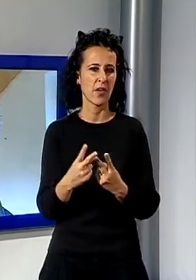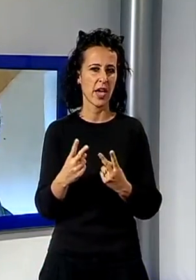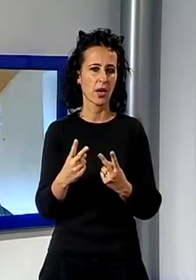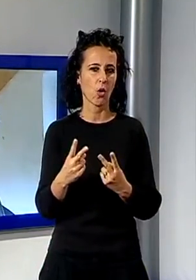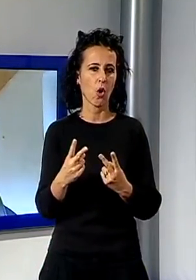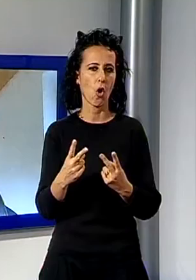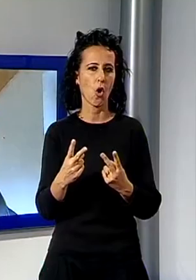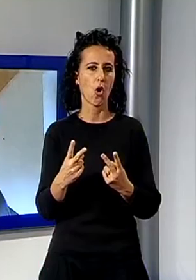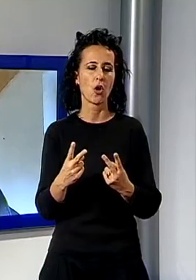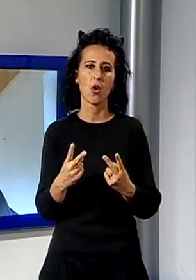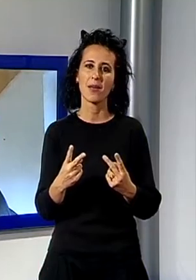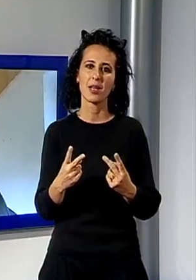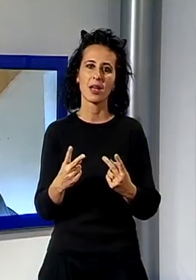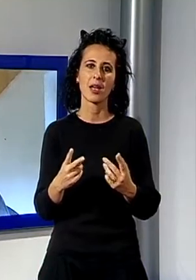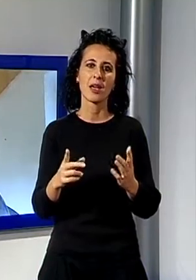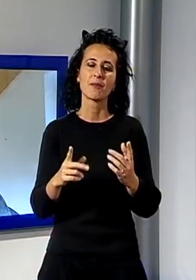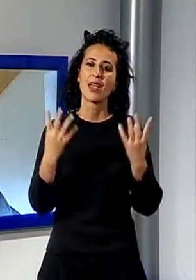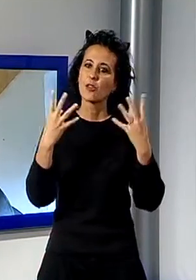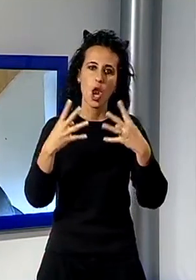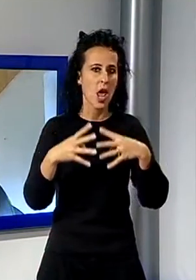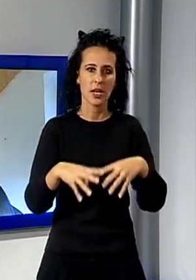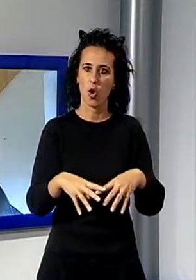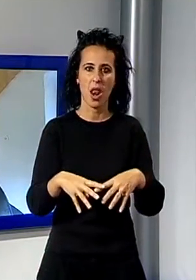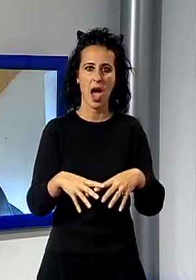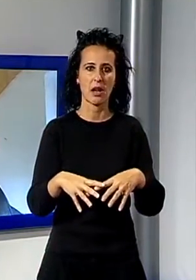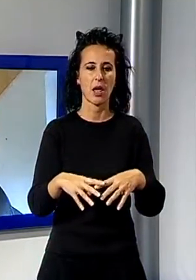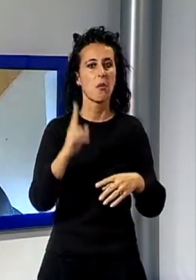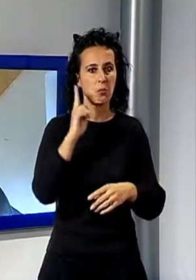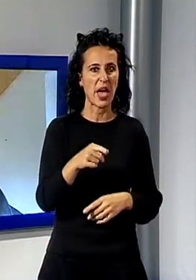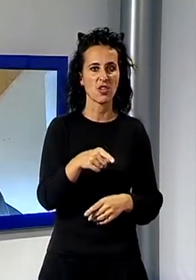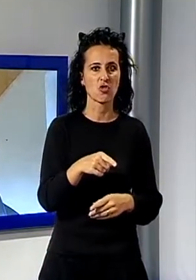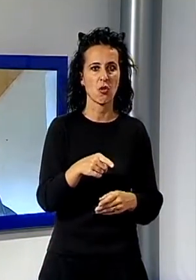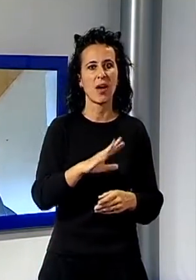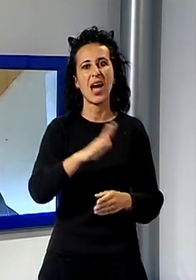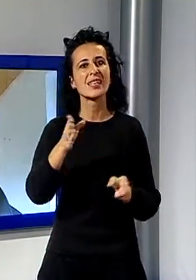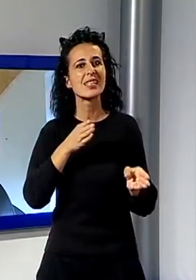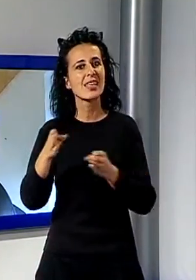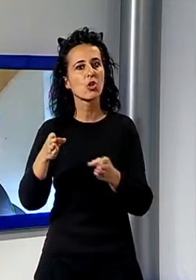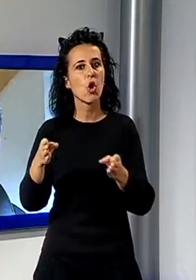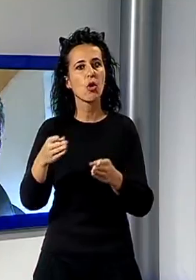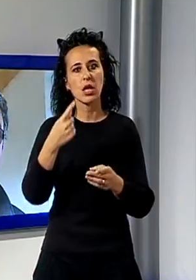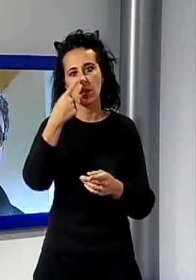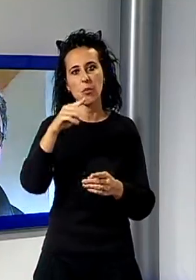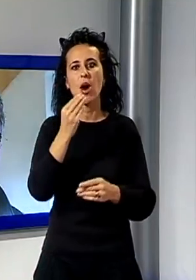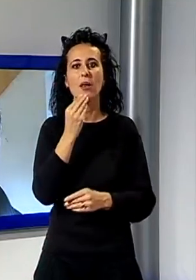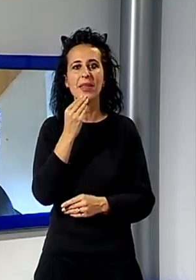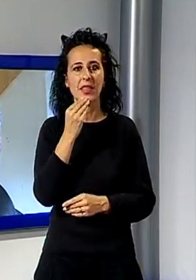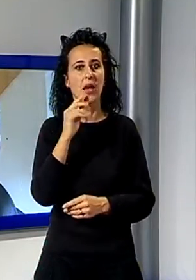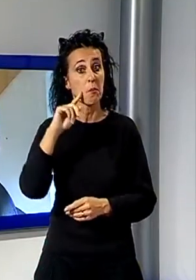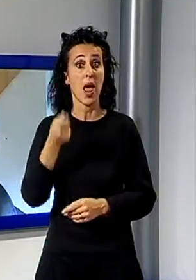inadeguatezze della media degli altri settori della ristorazione. Un settore dove mettiamo attenzione adesso